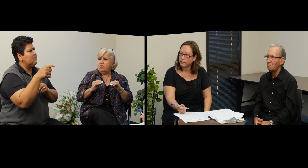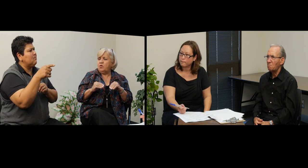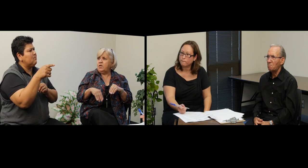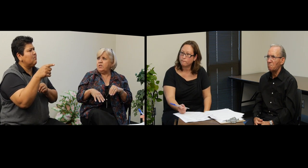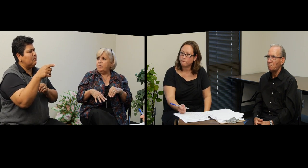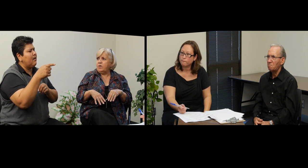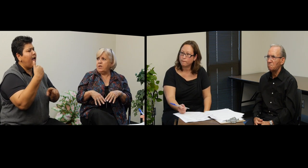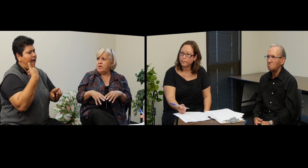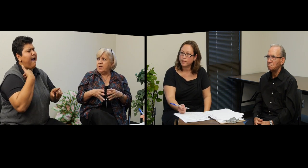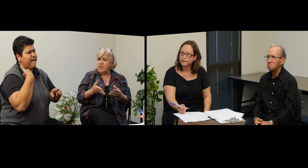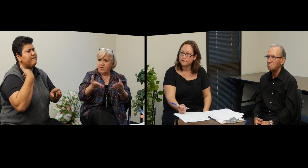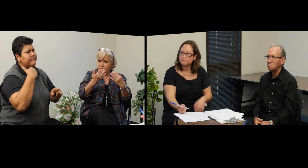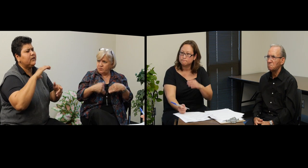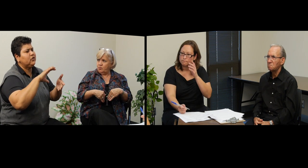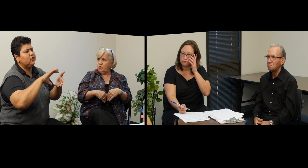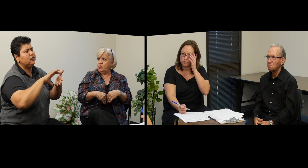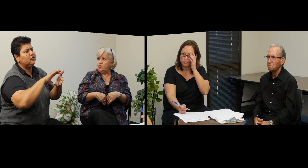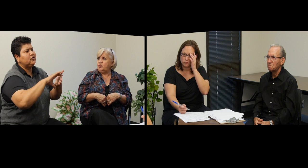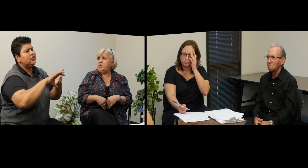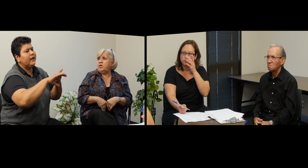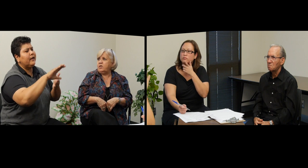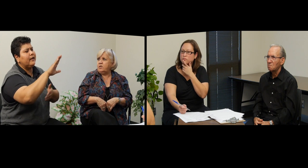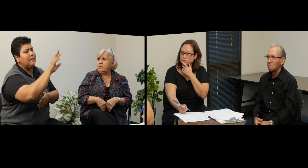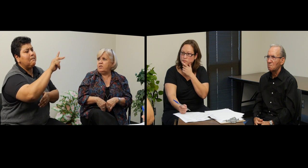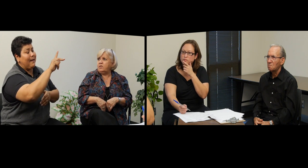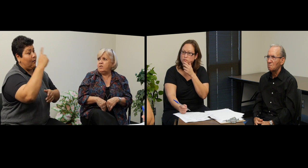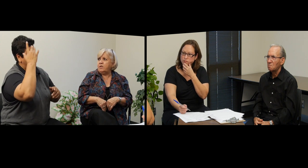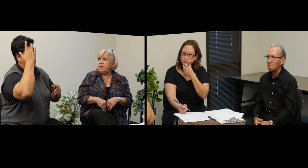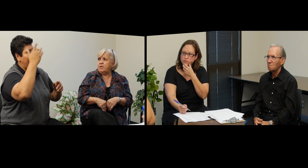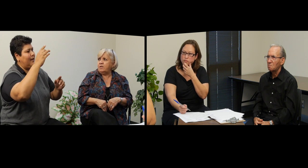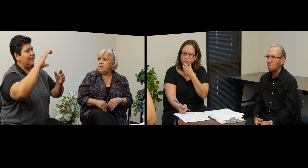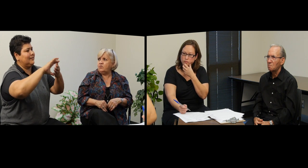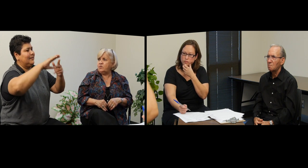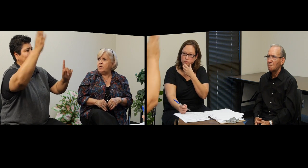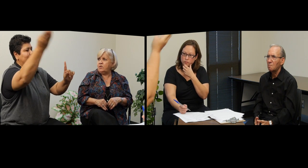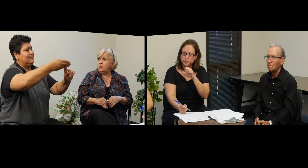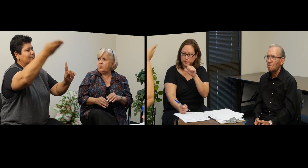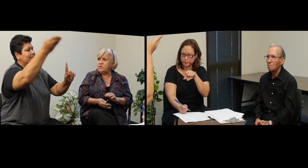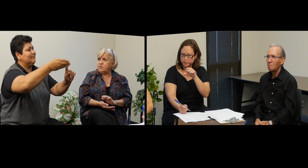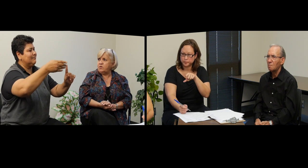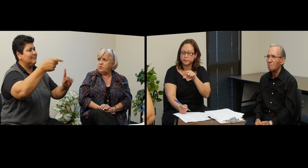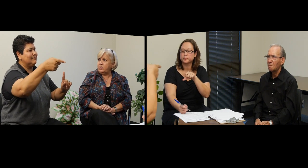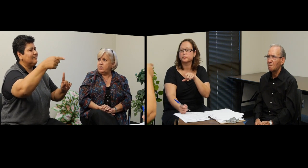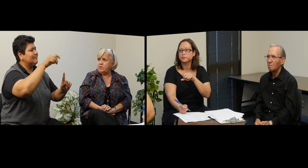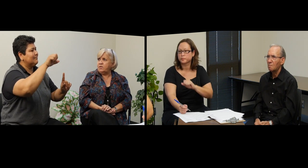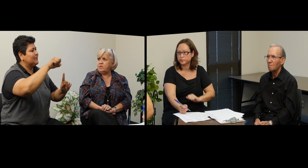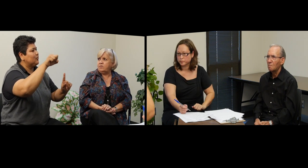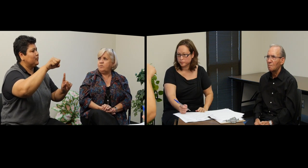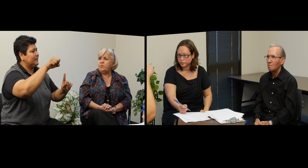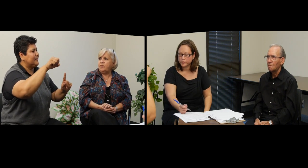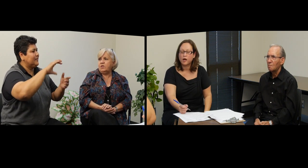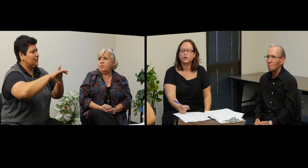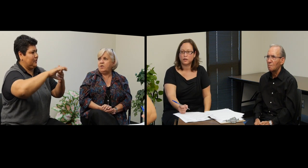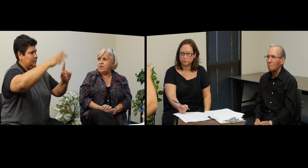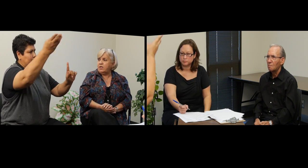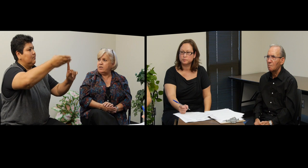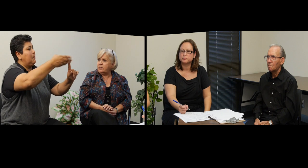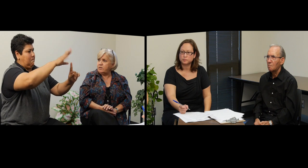corriente para que le entre su, su cheque de, de, de Social Security, ya para que le entre.